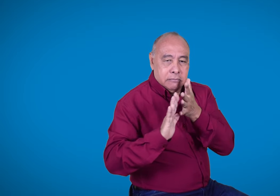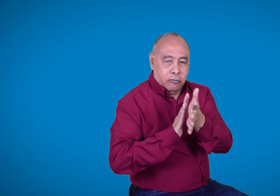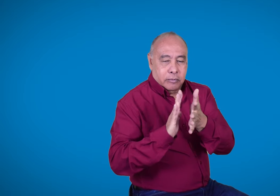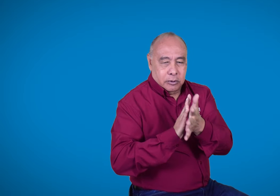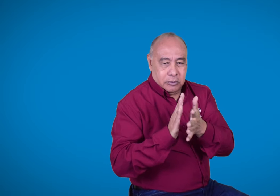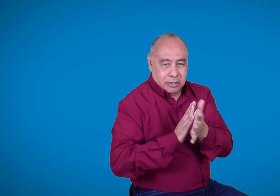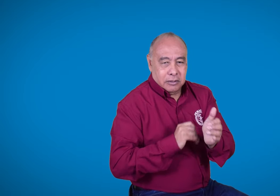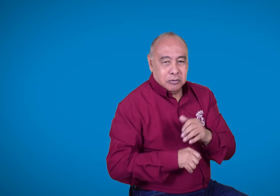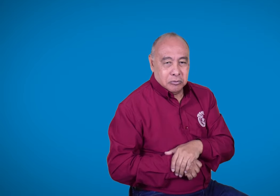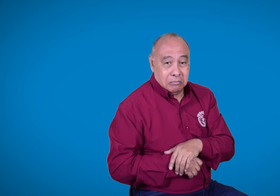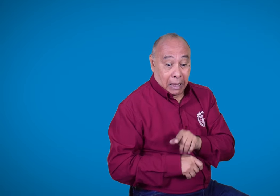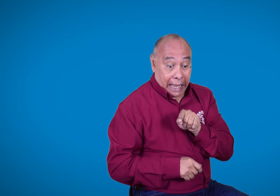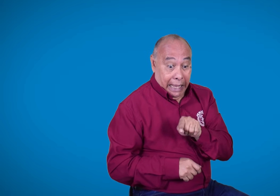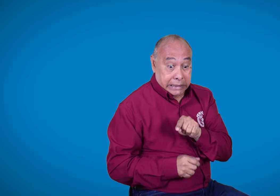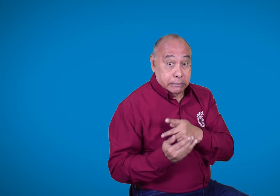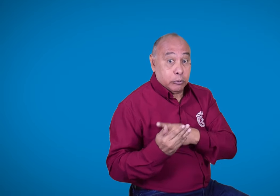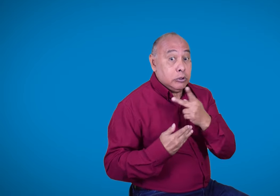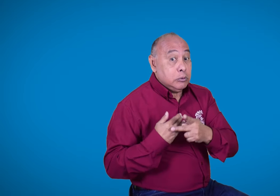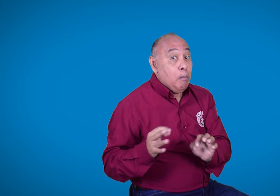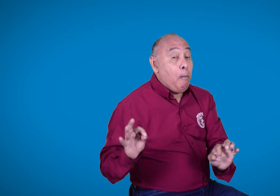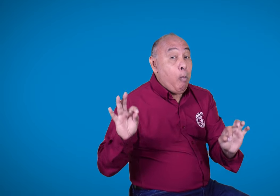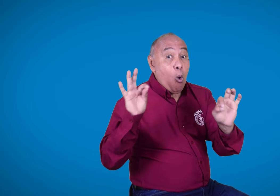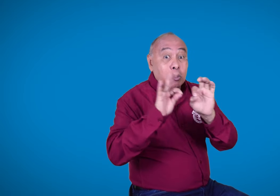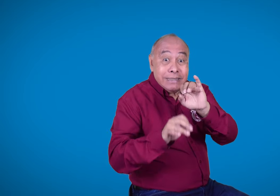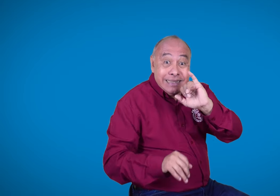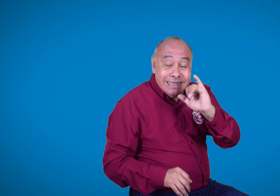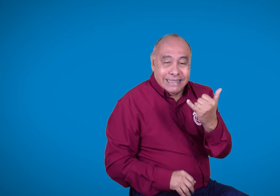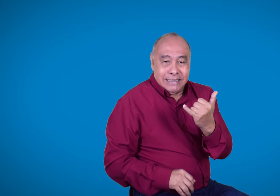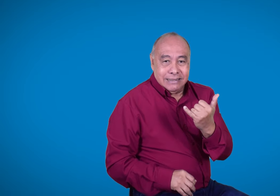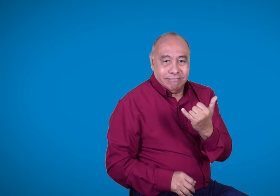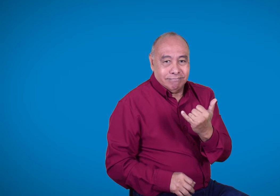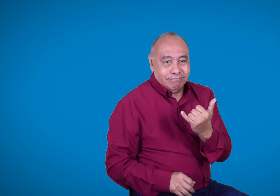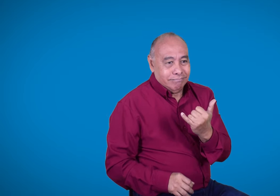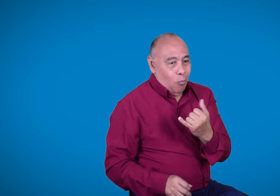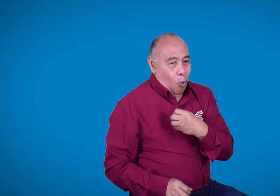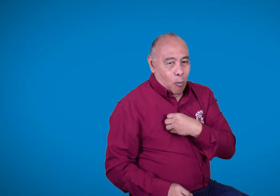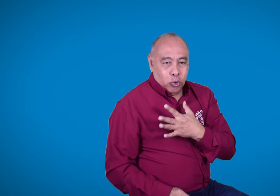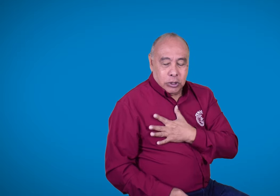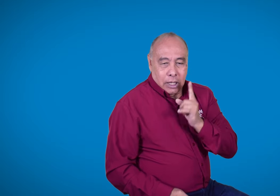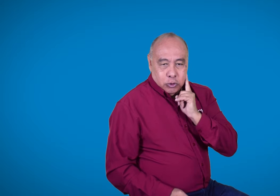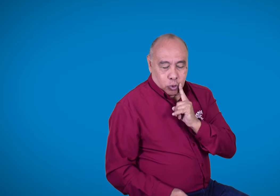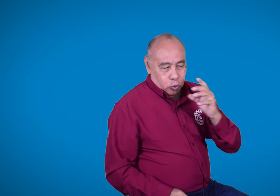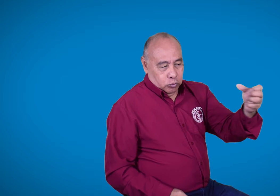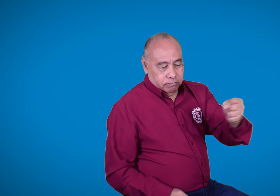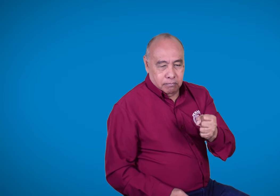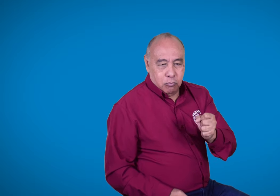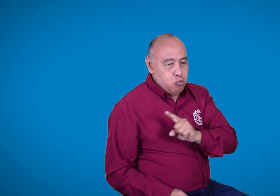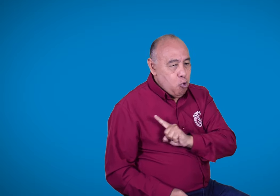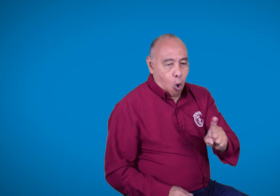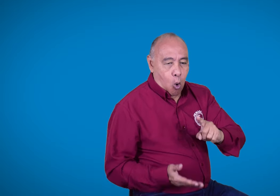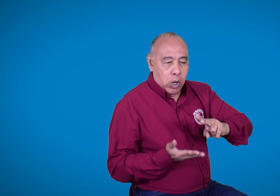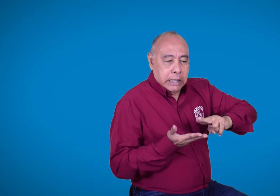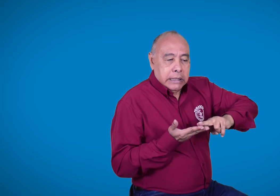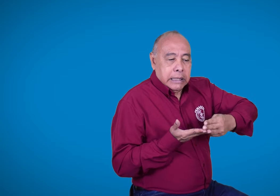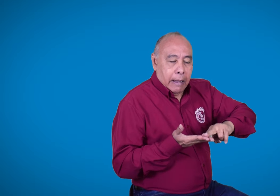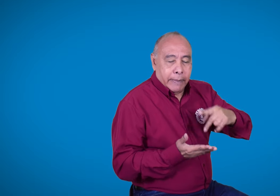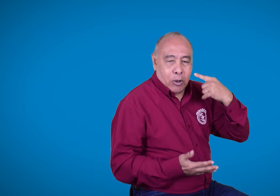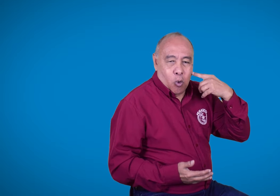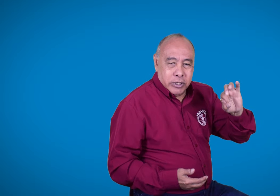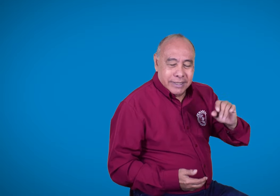este proyecto sí es una oportunidad para las personas sordas y no para los intérpretes oyentes. Es por eso que FENASCOL